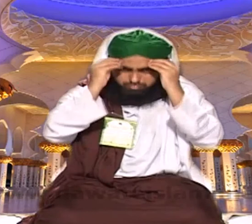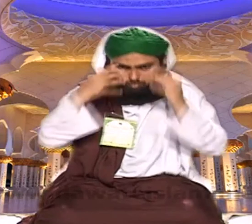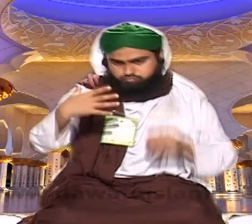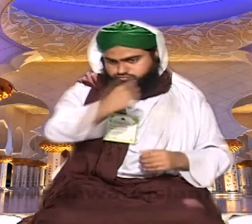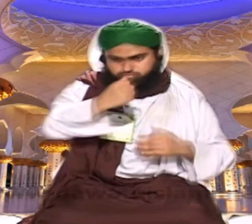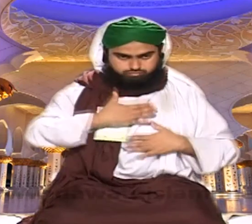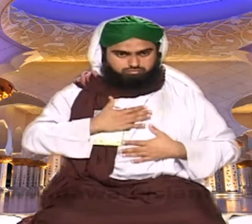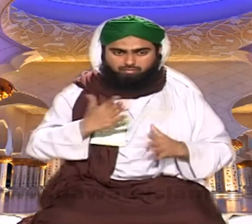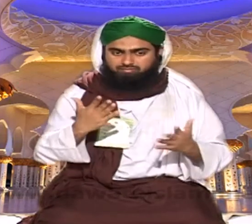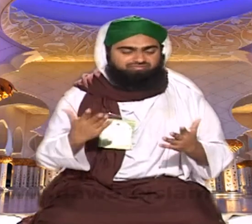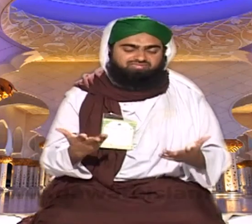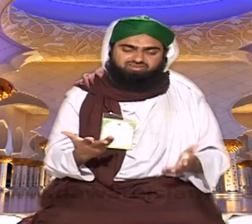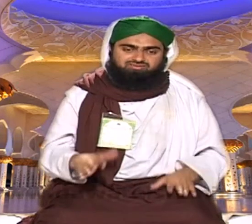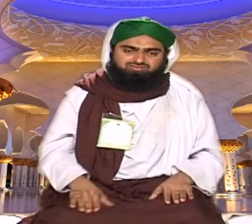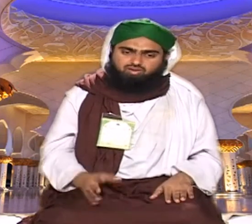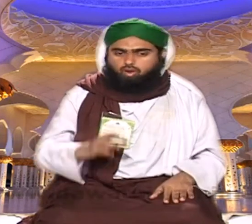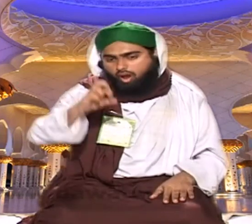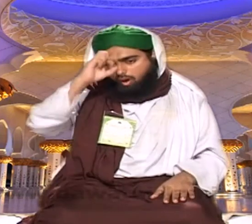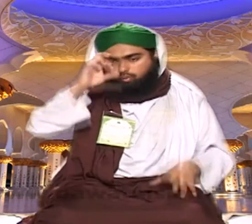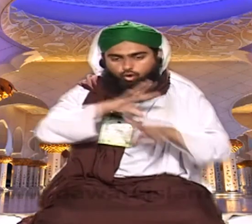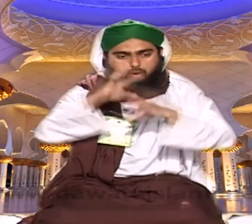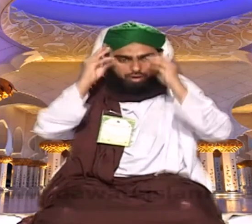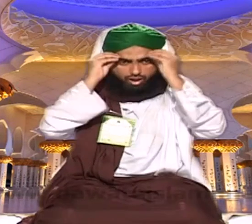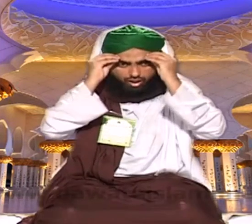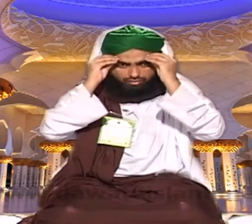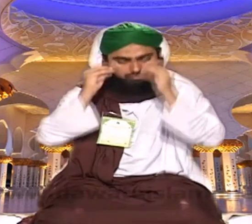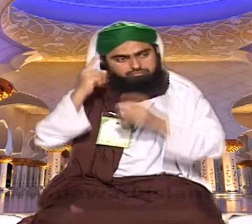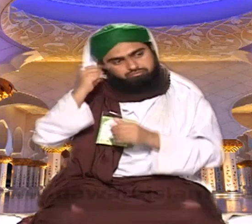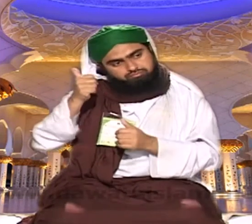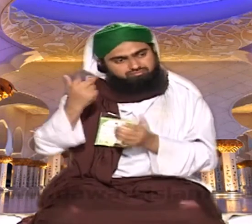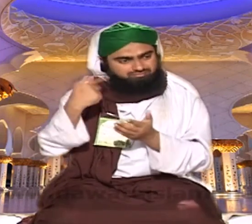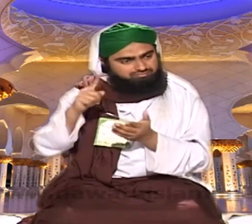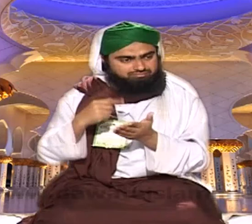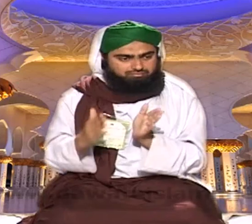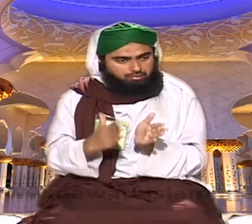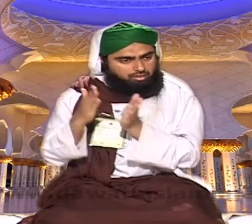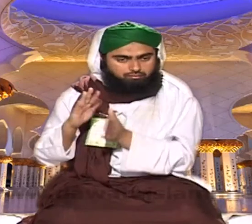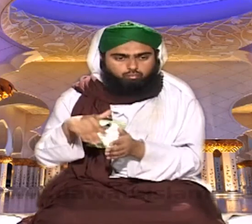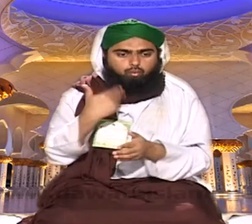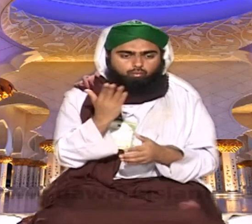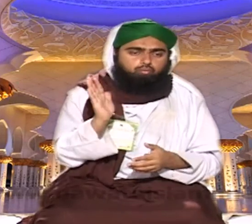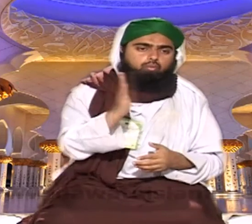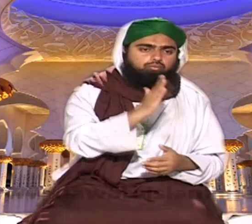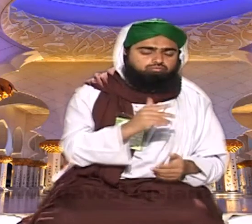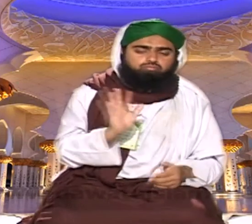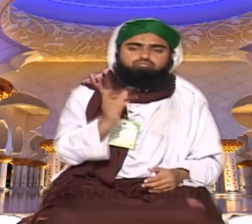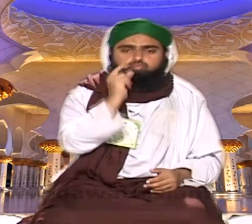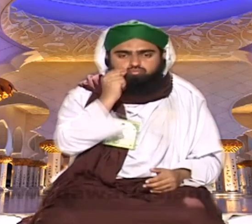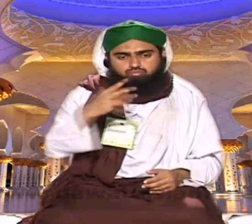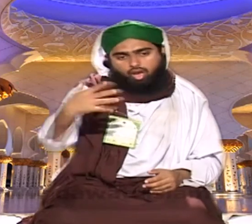کسی کا ٹھیکہ نہیں یہ الگ بات ہے علمہ وآلہ وسلم اس طرح اپنا گا میں سے عام بات کروں کہ علم جب بھی کسی